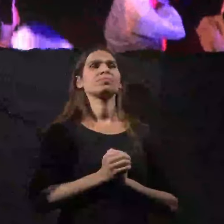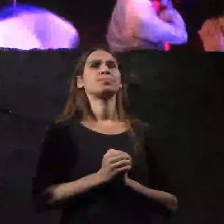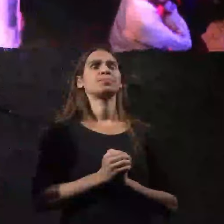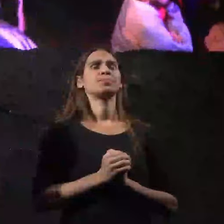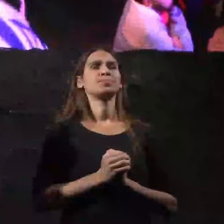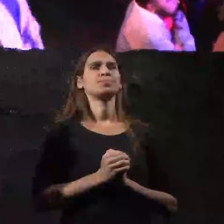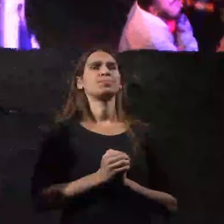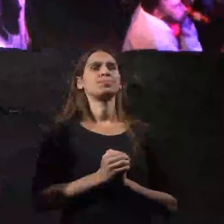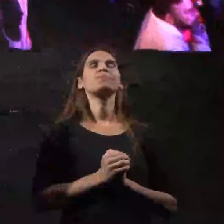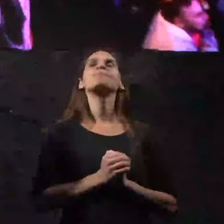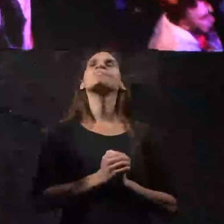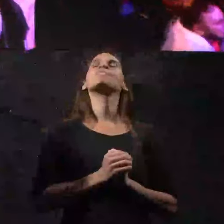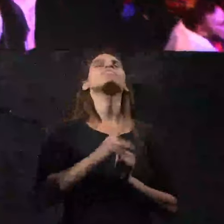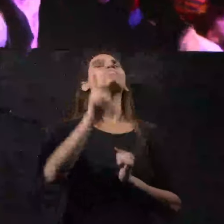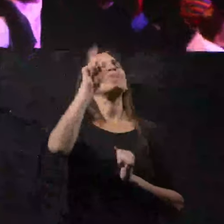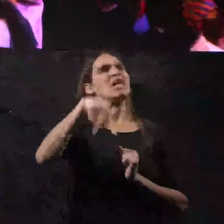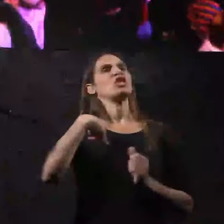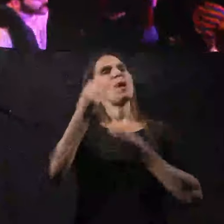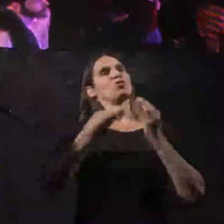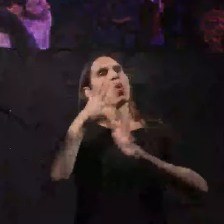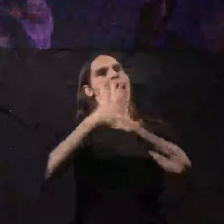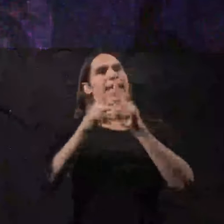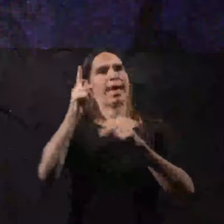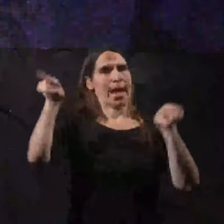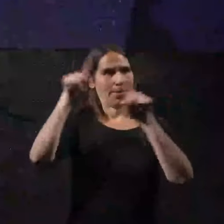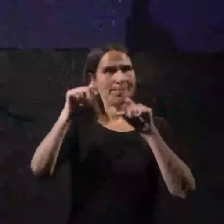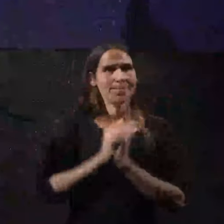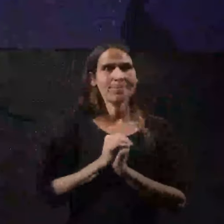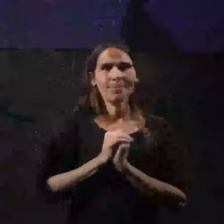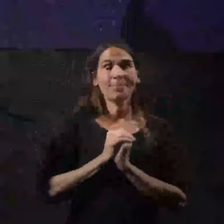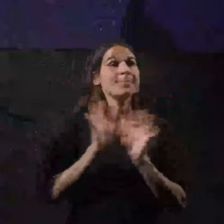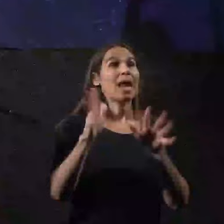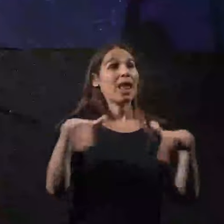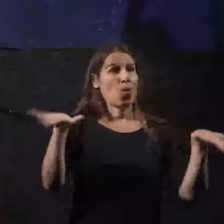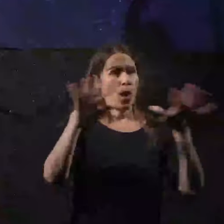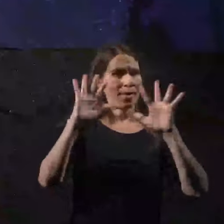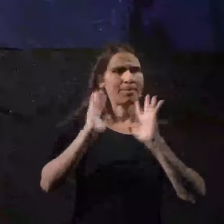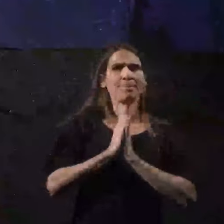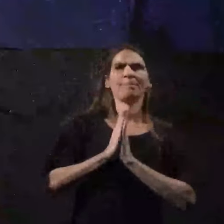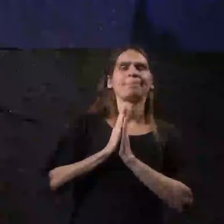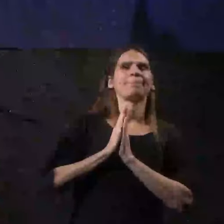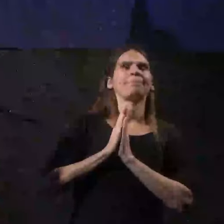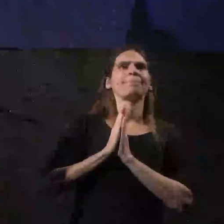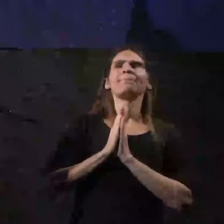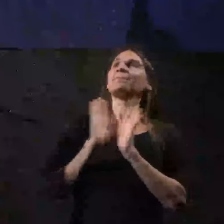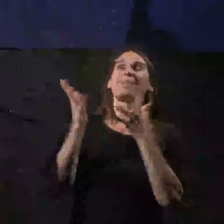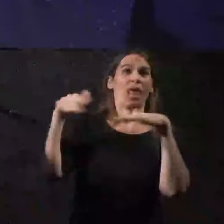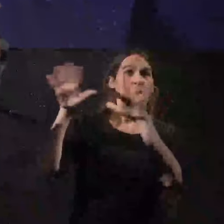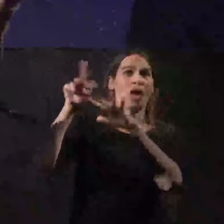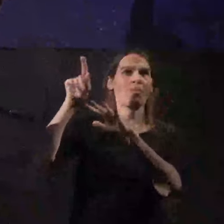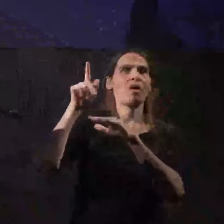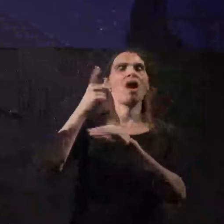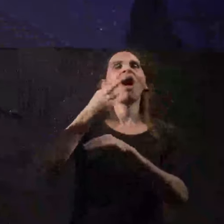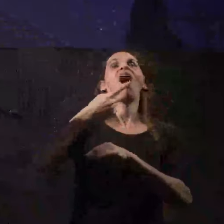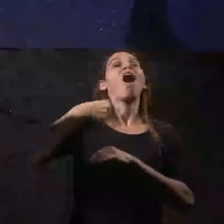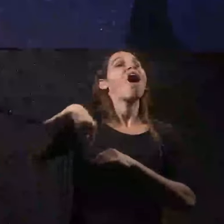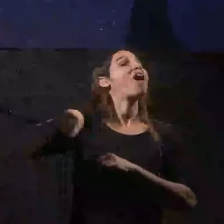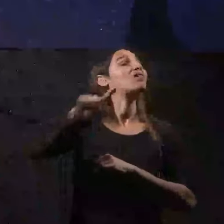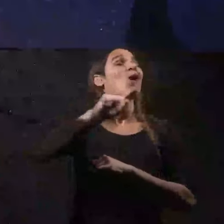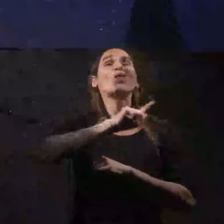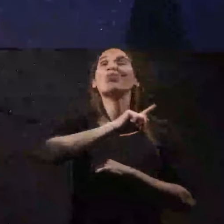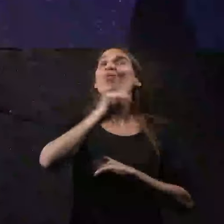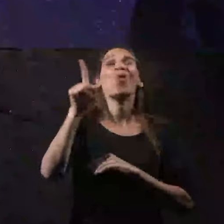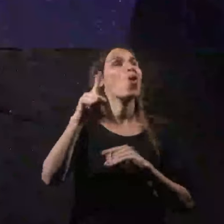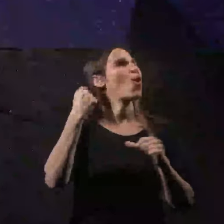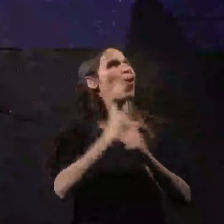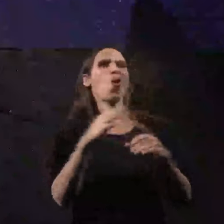אז יש לי משהו להגיד לכם לכולכם אנחנו אנחנו לא